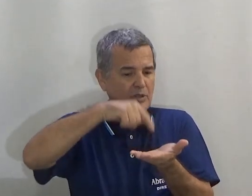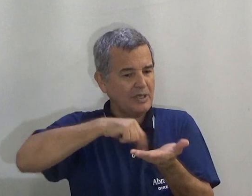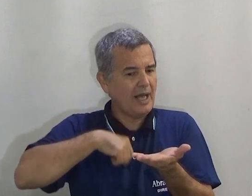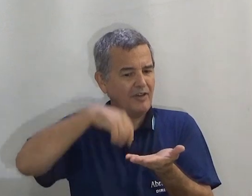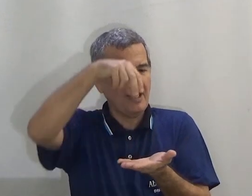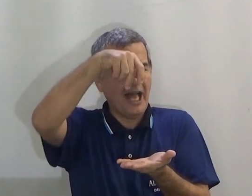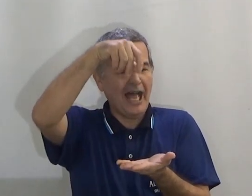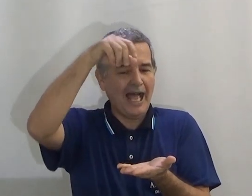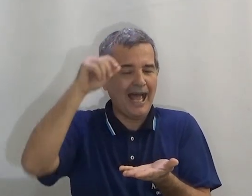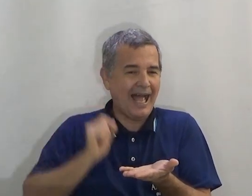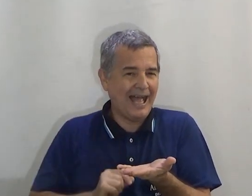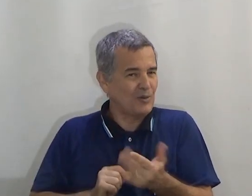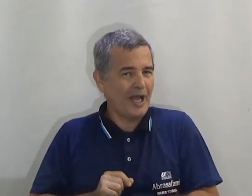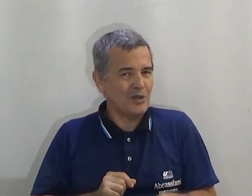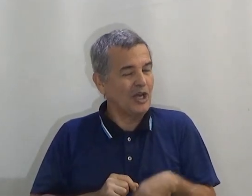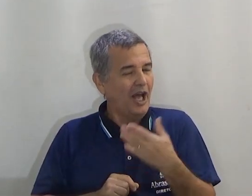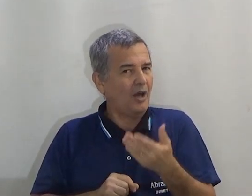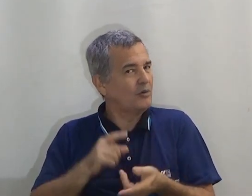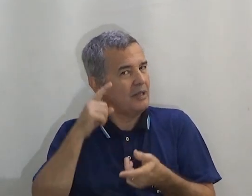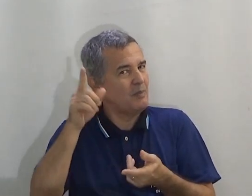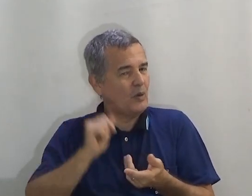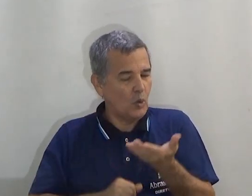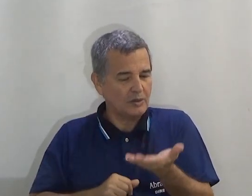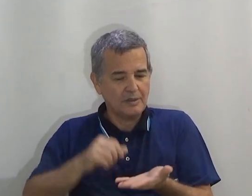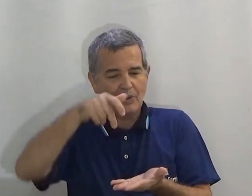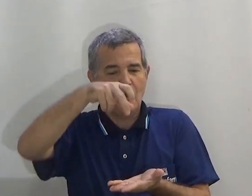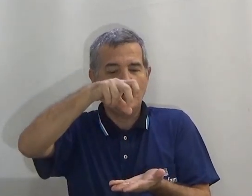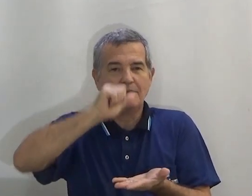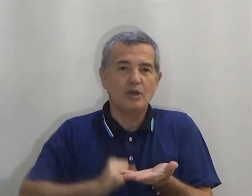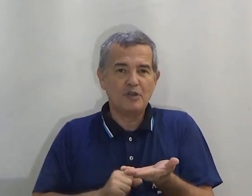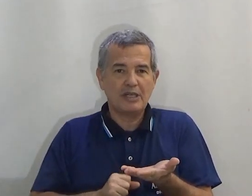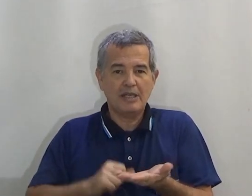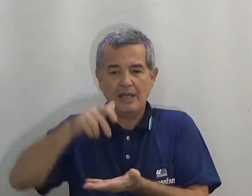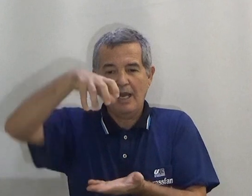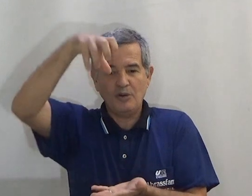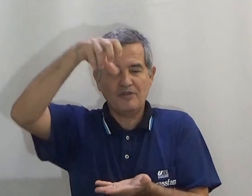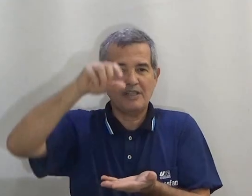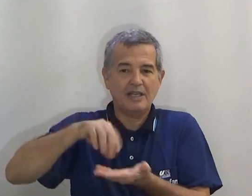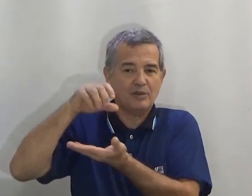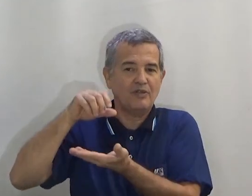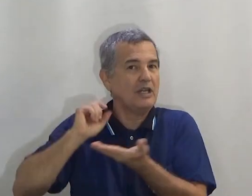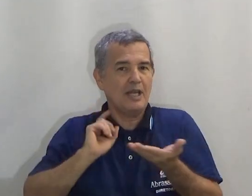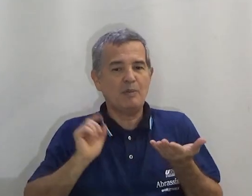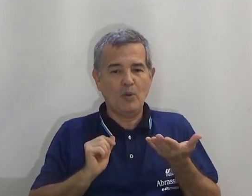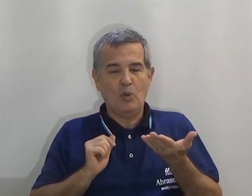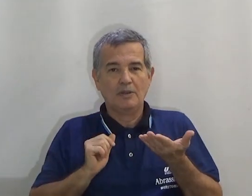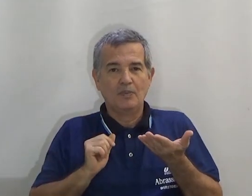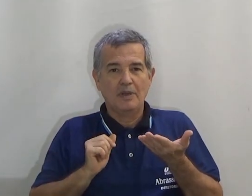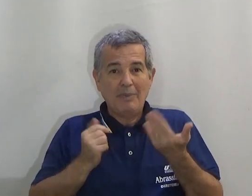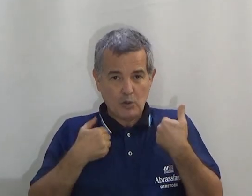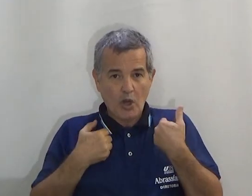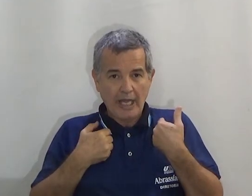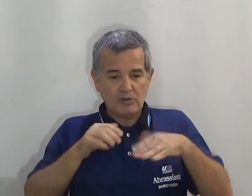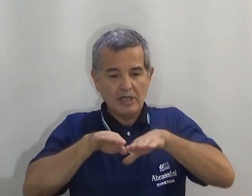eu. Ah não. Mas eu botei a garrafa aqui. Ah. Não caiu não. Alguém me pegou. Ó. Eu fiz aqui. A outra fiz aqui. Alguém me pegou.